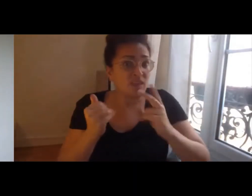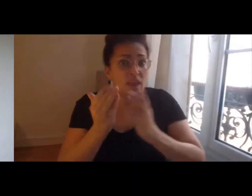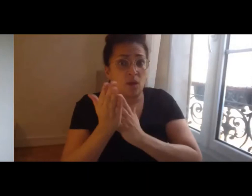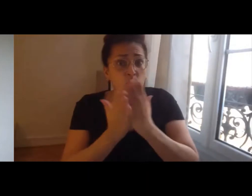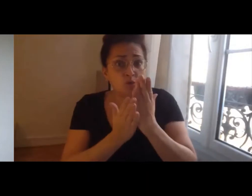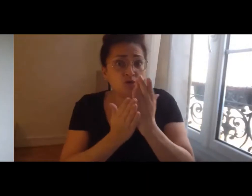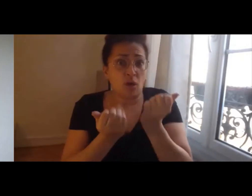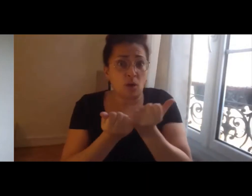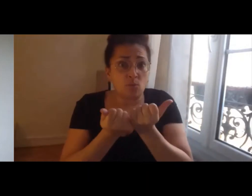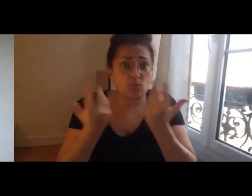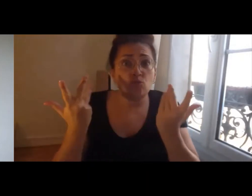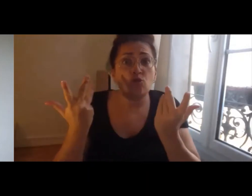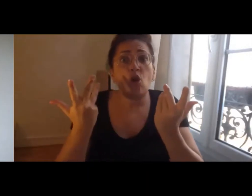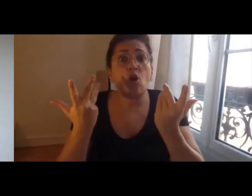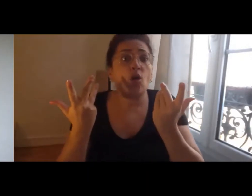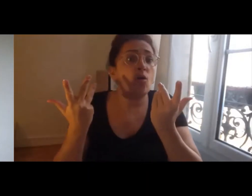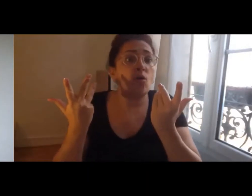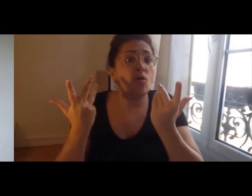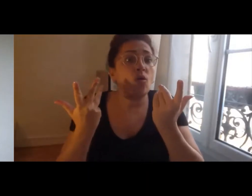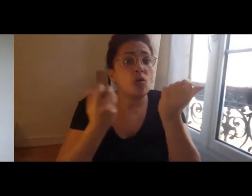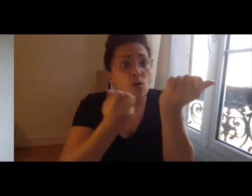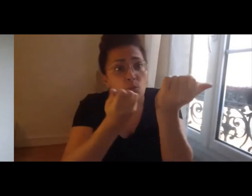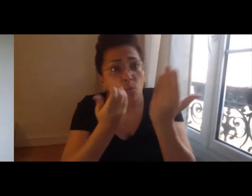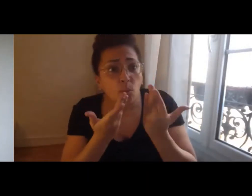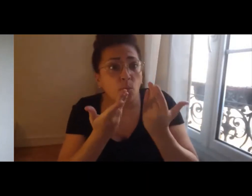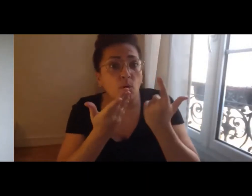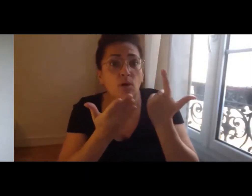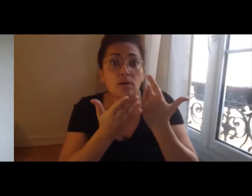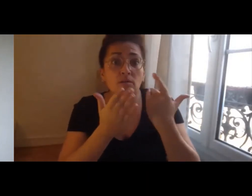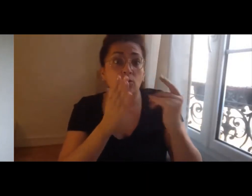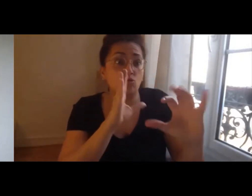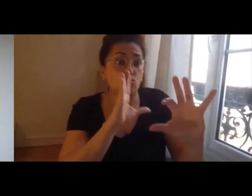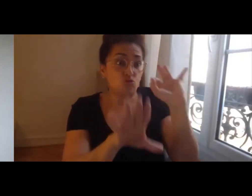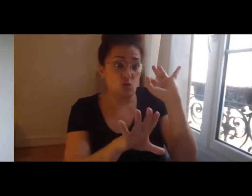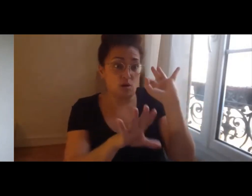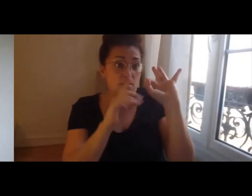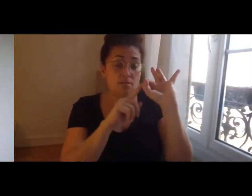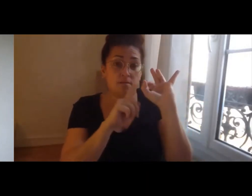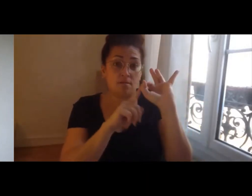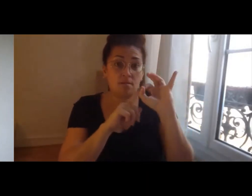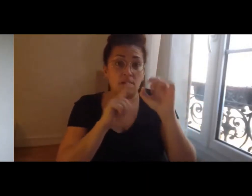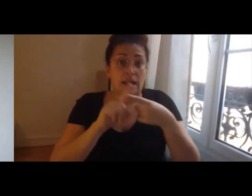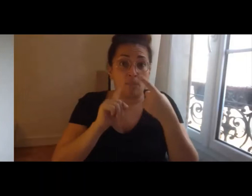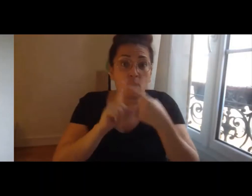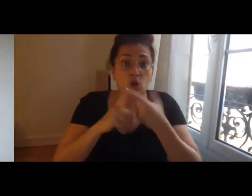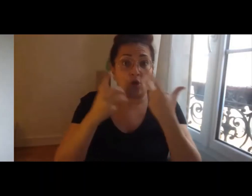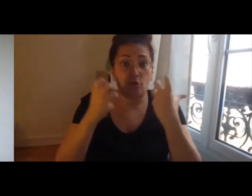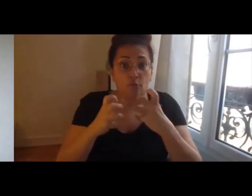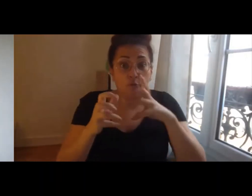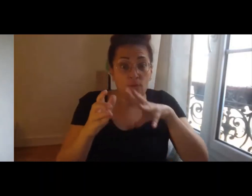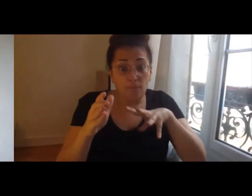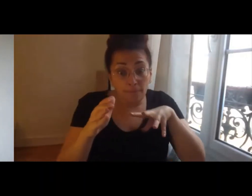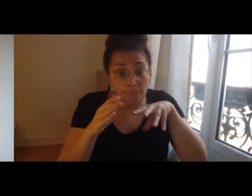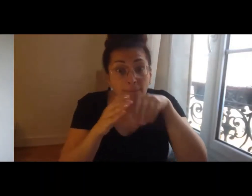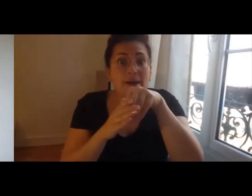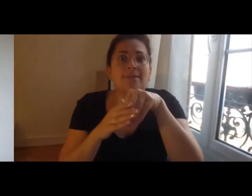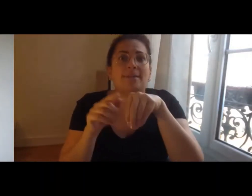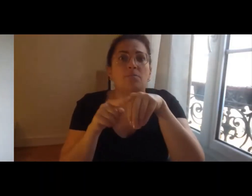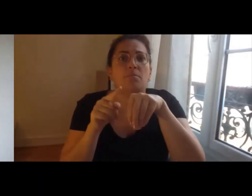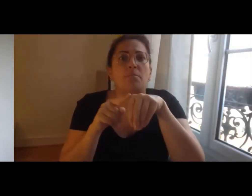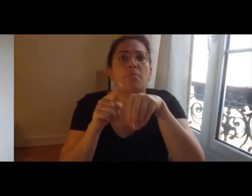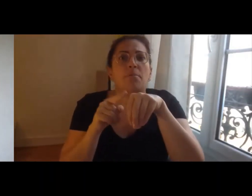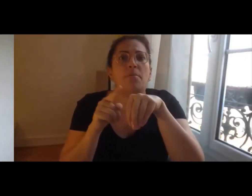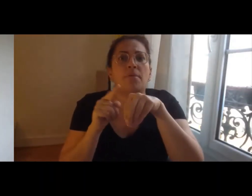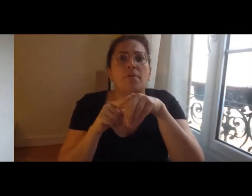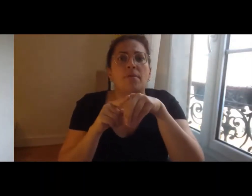appels à projets, on étudie que cette dimension participative soit vraiment forte, structurée, existante,